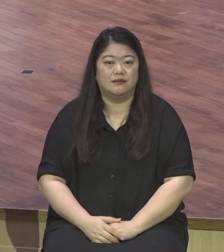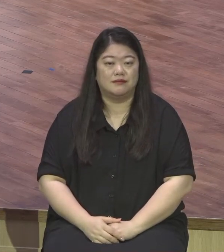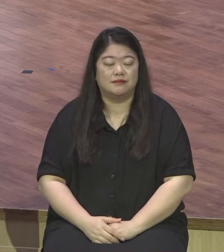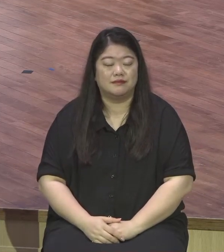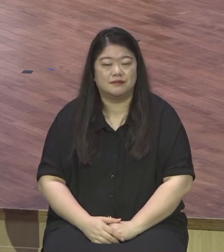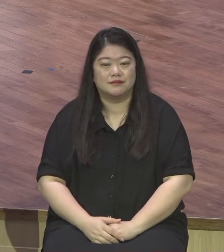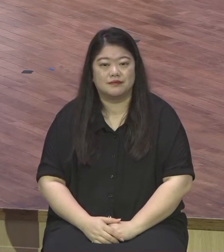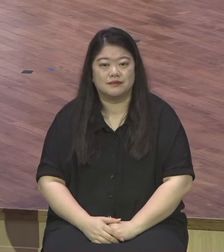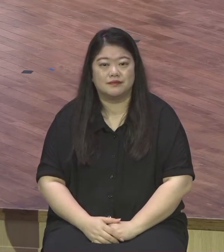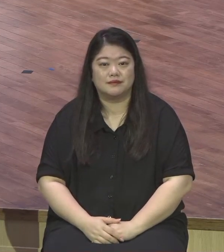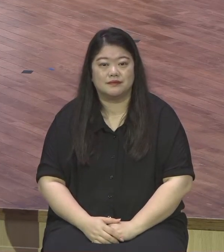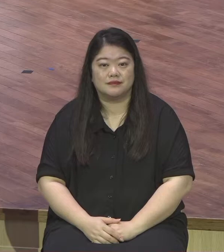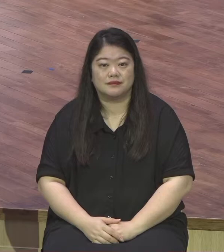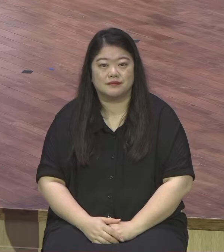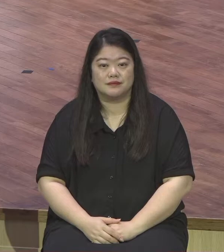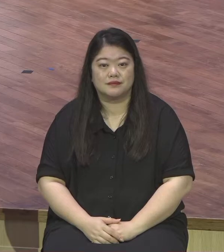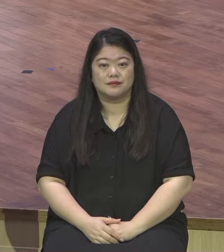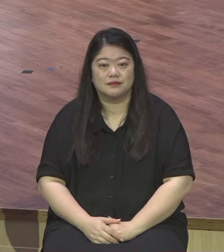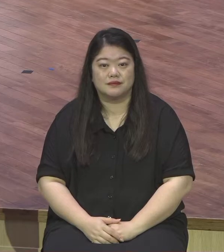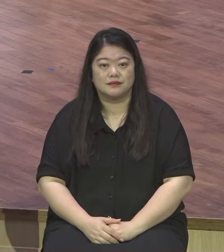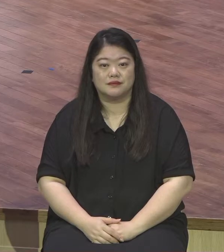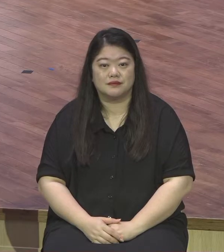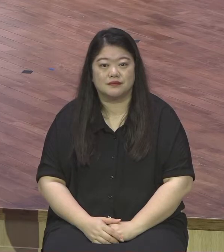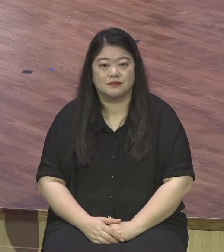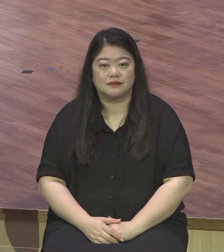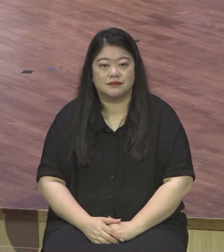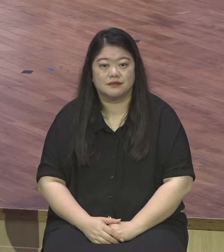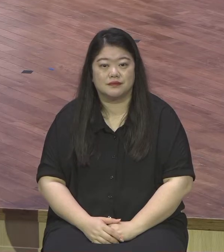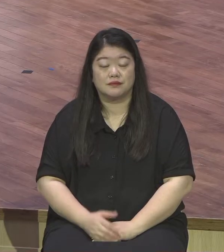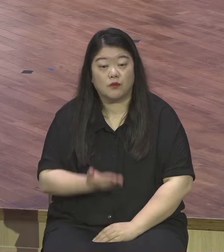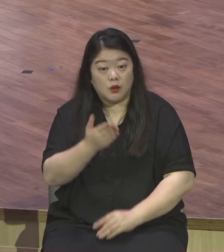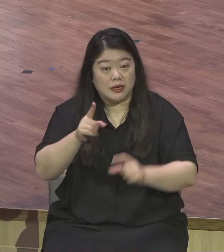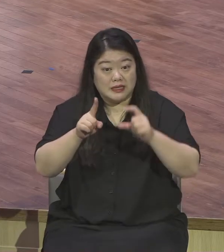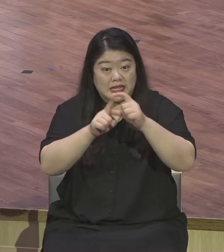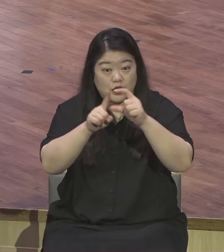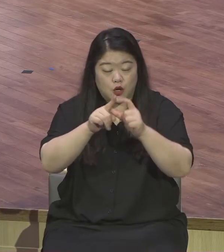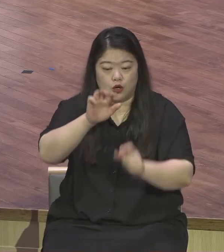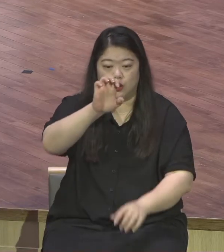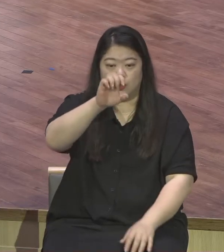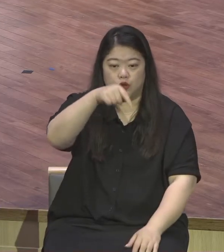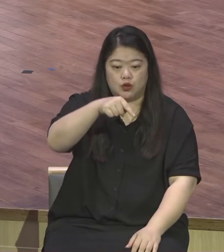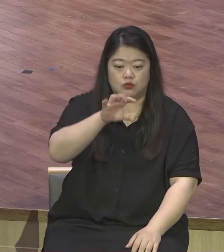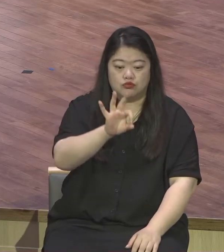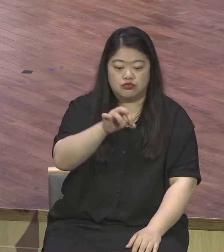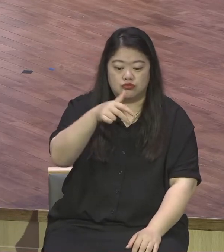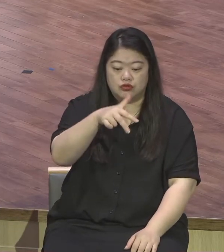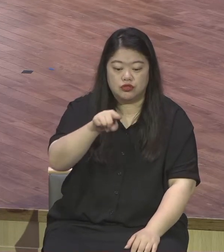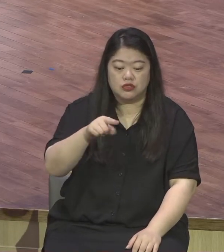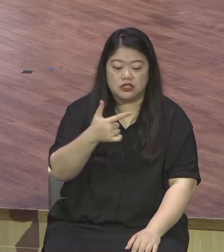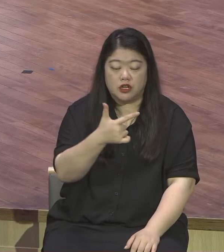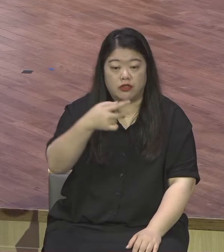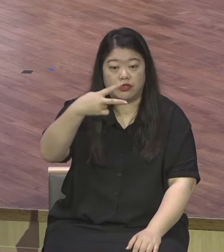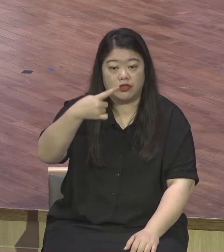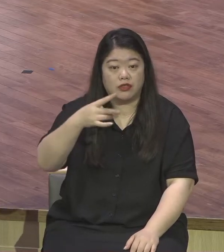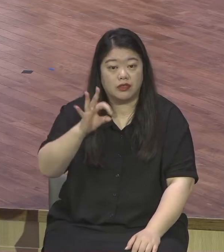여러분 풍전 풍전등화라는 말을 아시잖아요 풍전등화가 무슨 말입니까